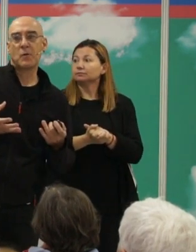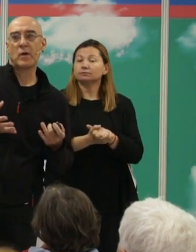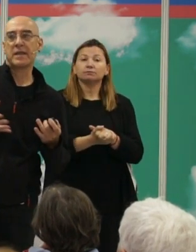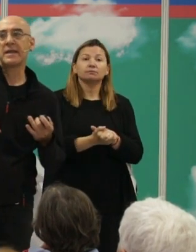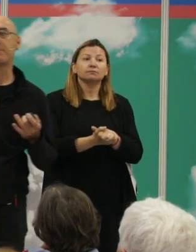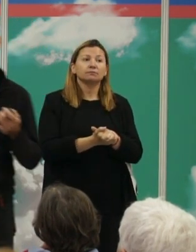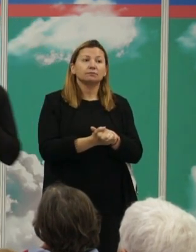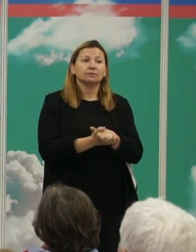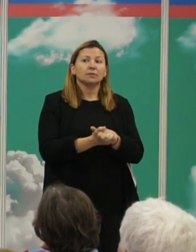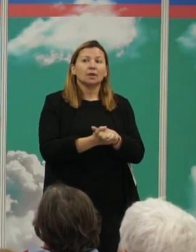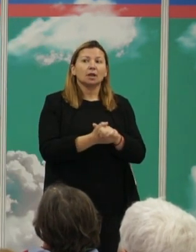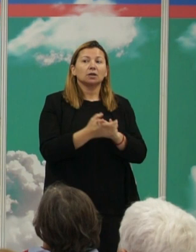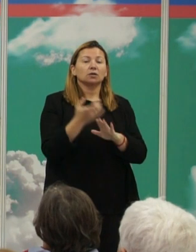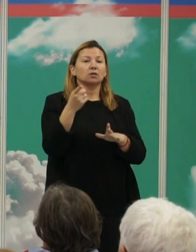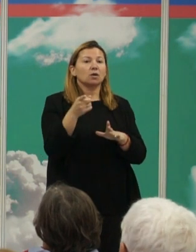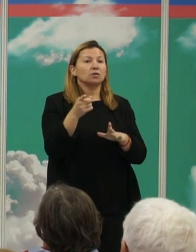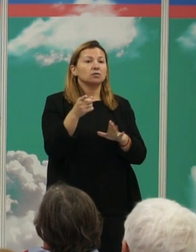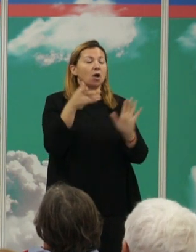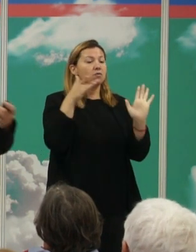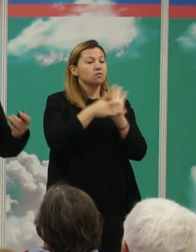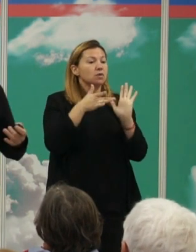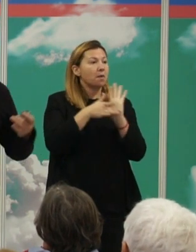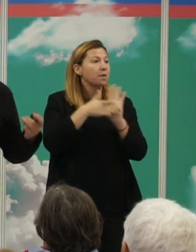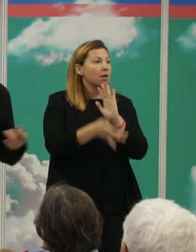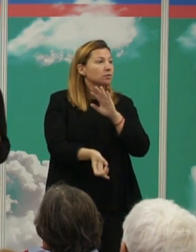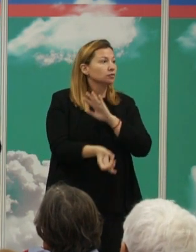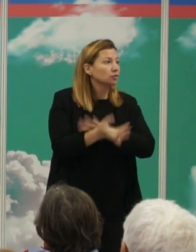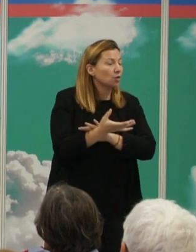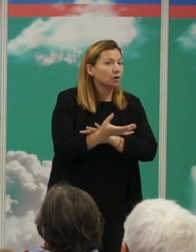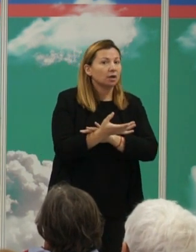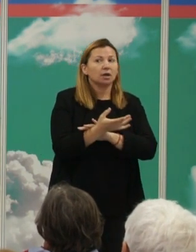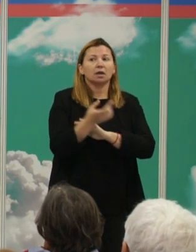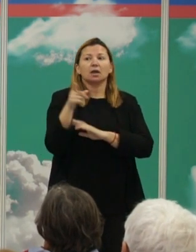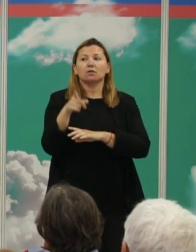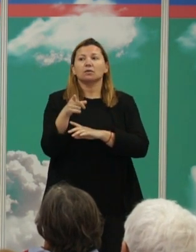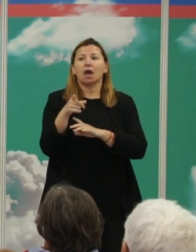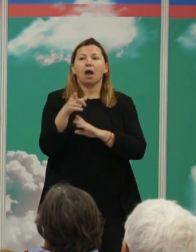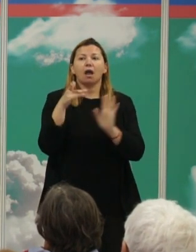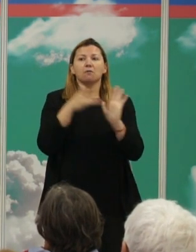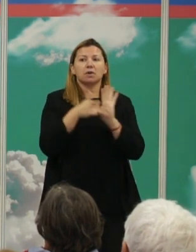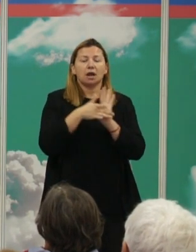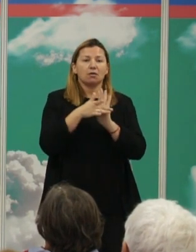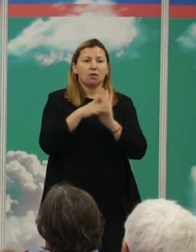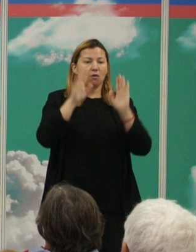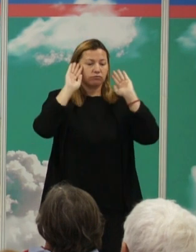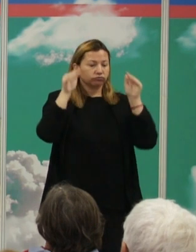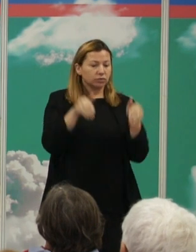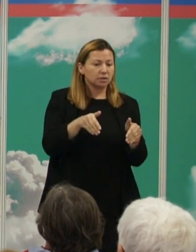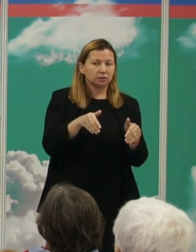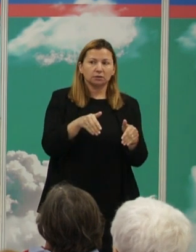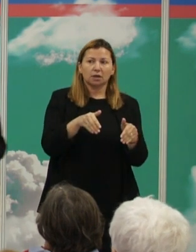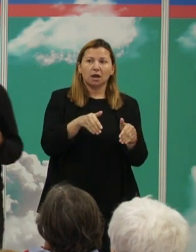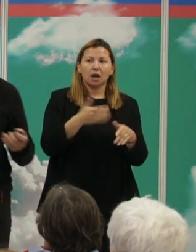cualquier explicación que surge y que se convierte en una explicación central para explicar el origen de